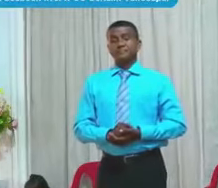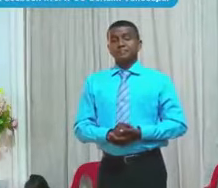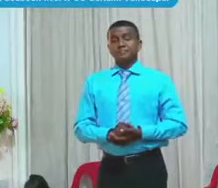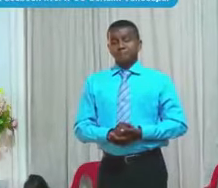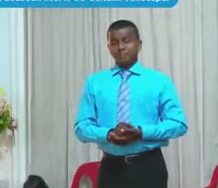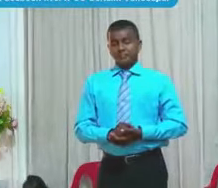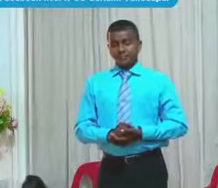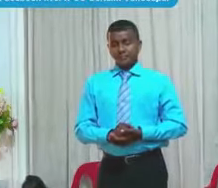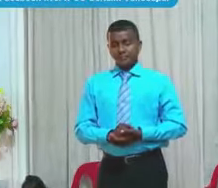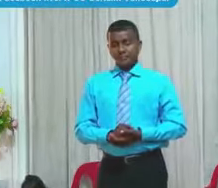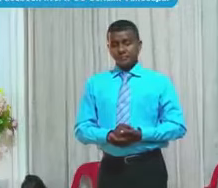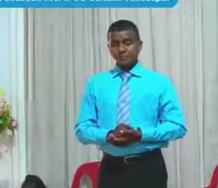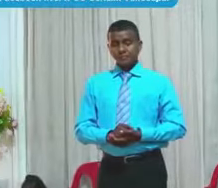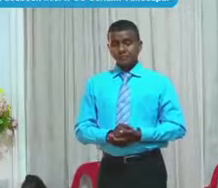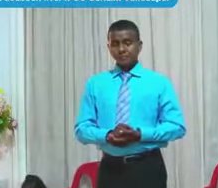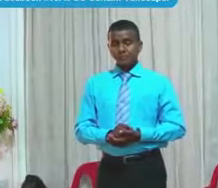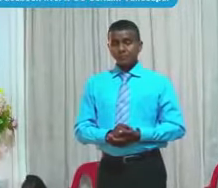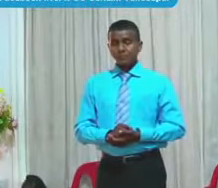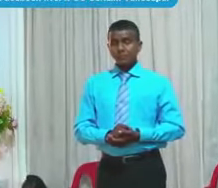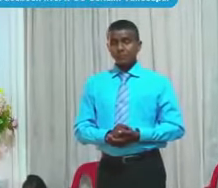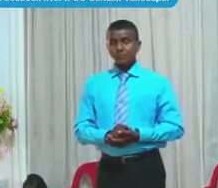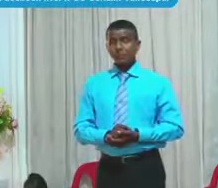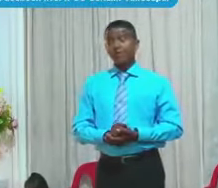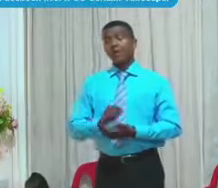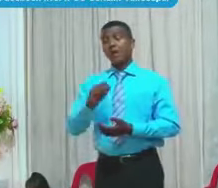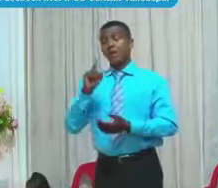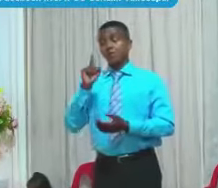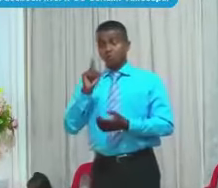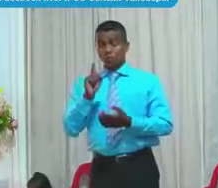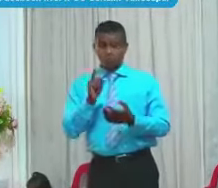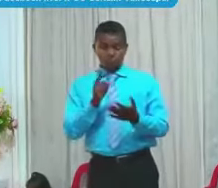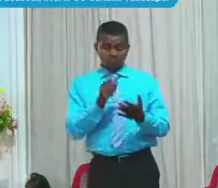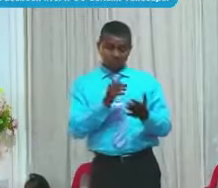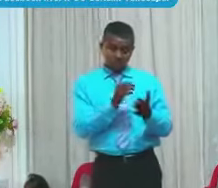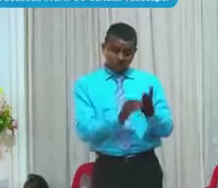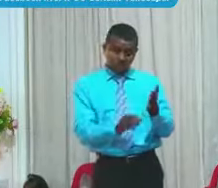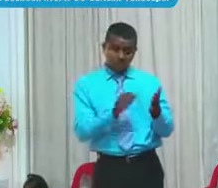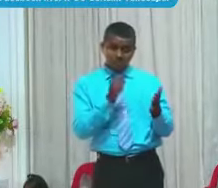Y En uno De esos Capítulos Apócrifos